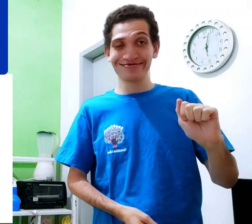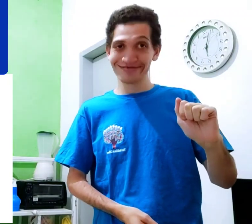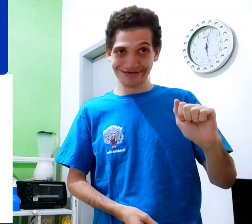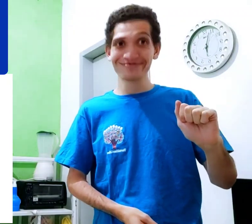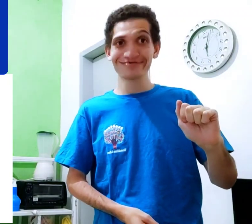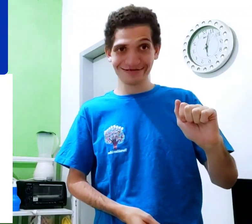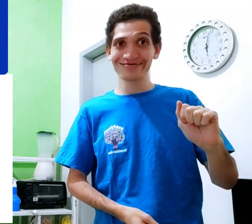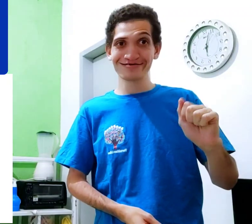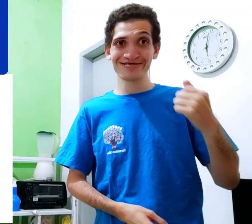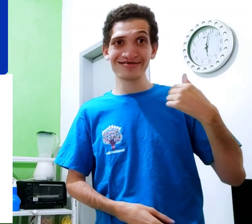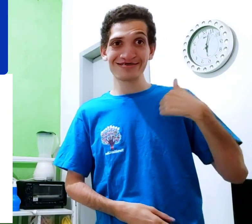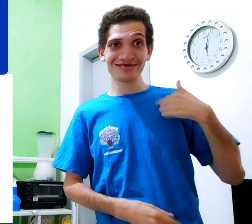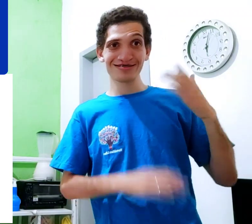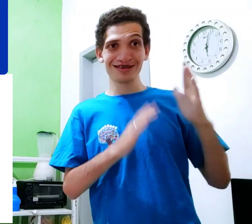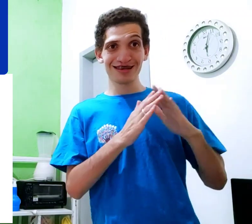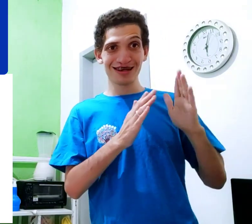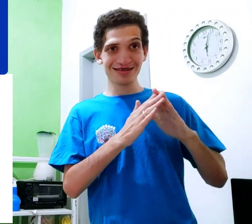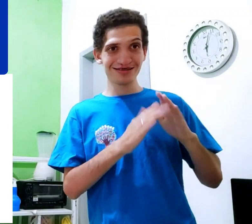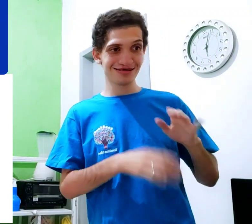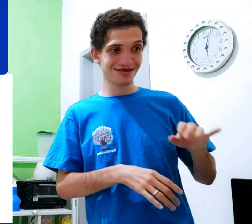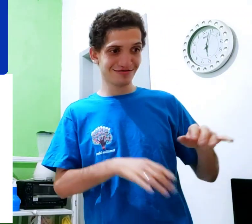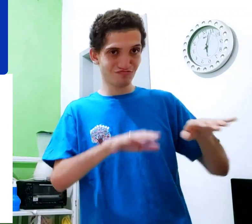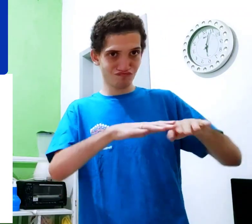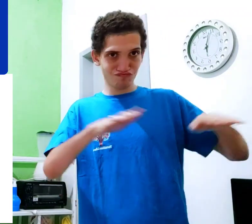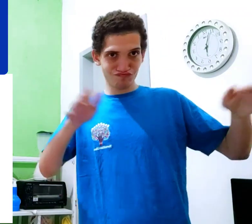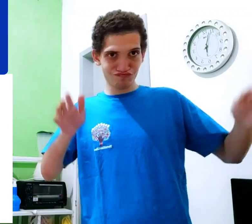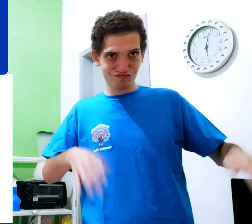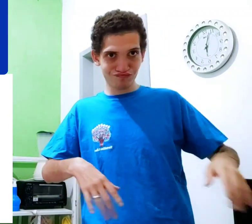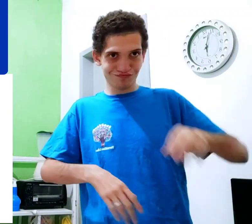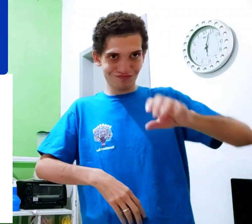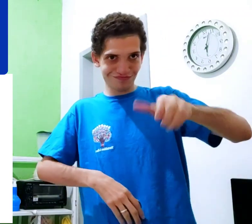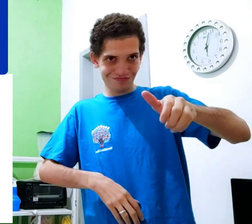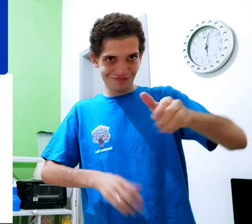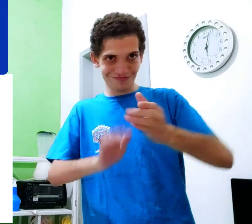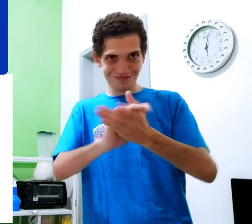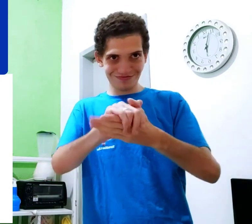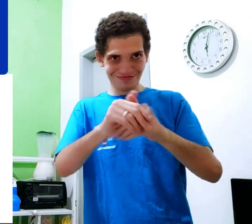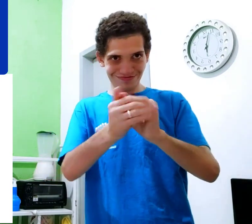pata, é. E o asa, minha,